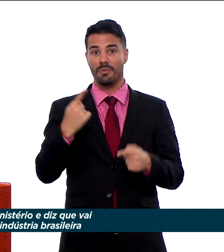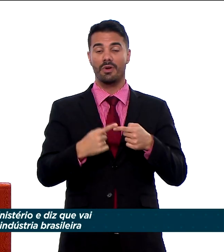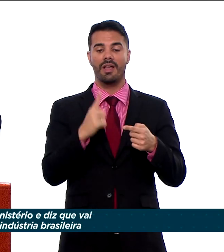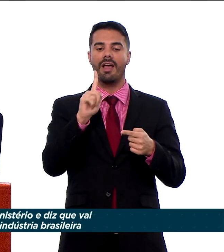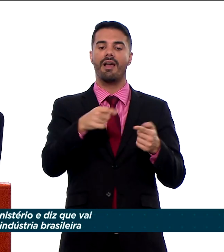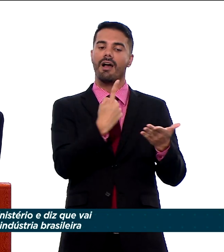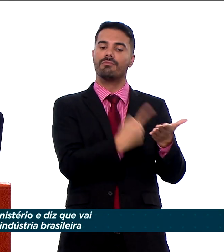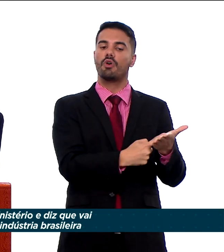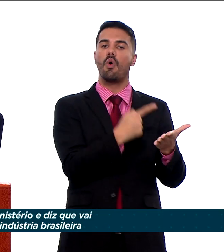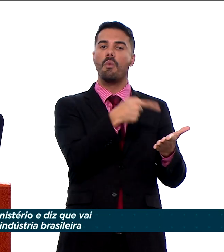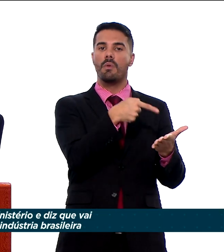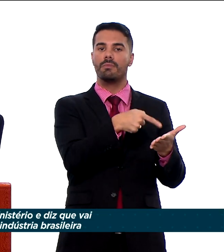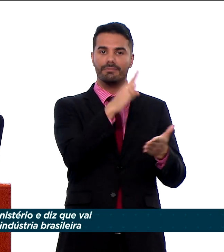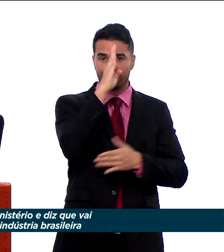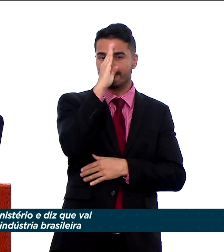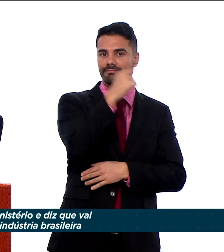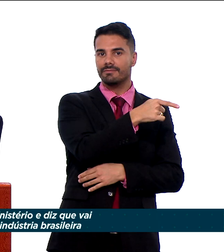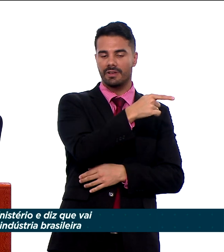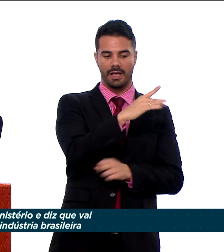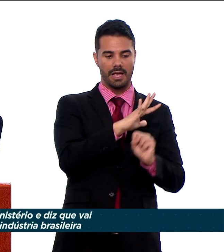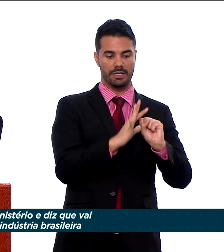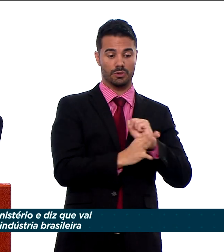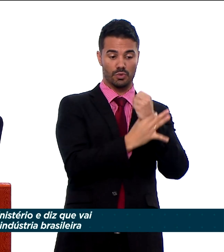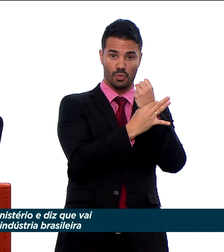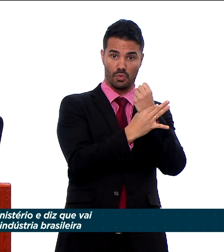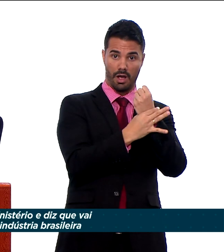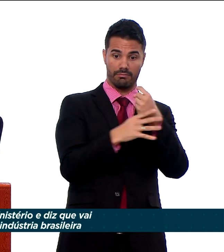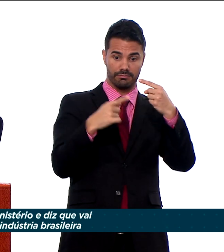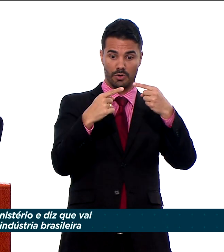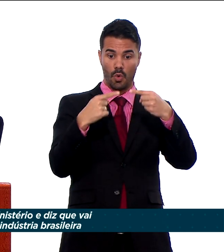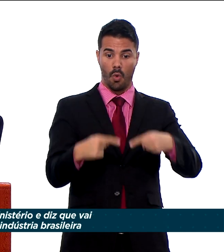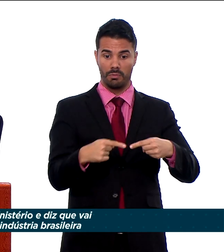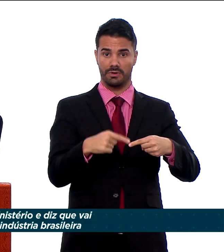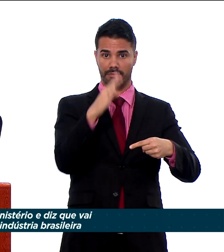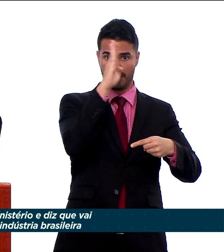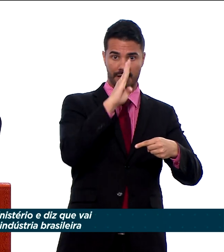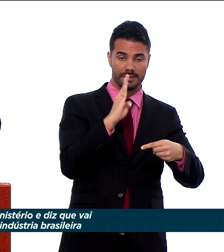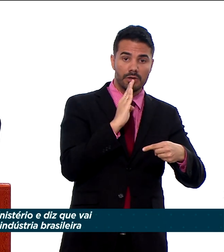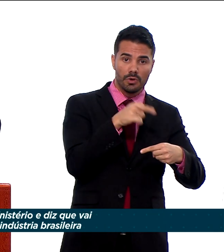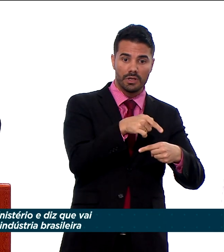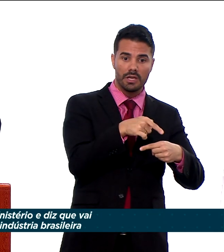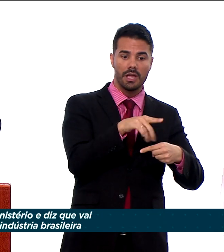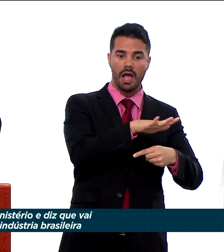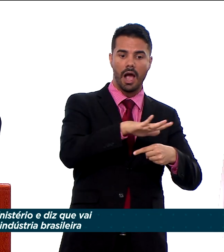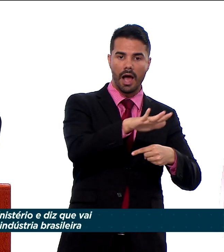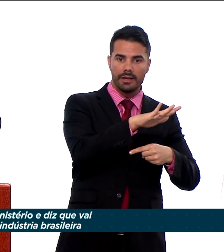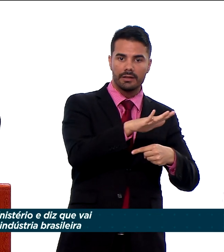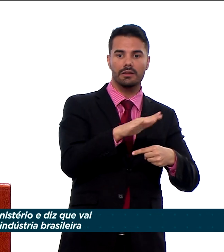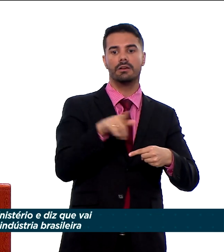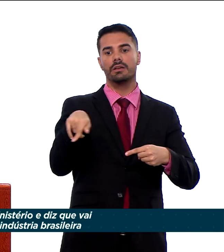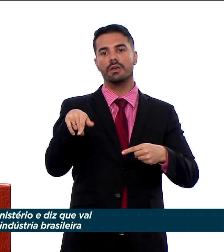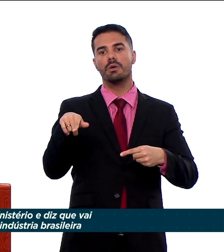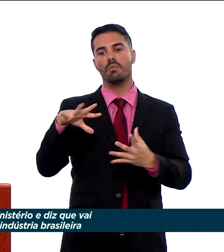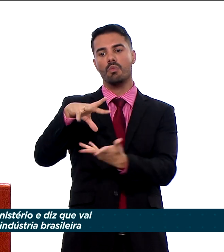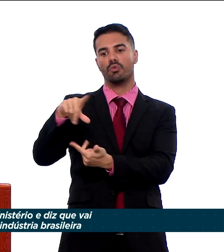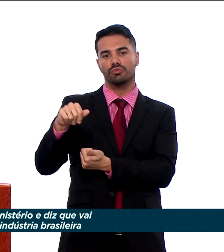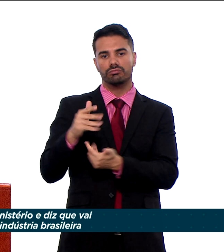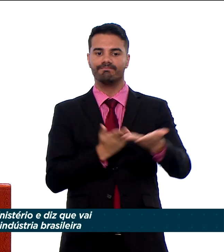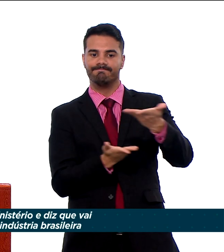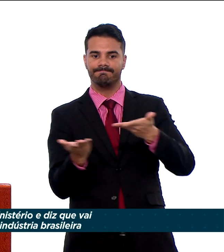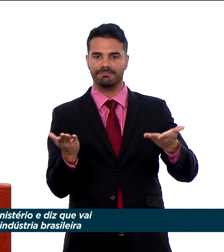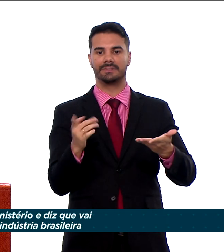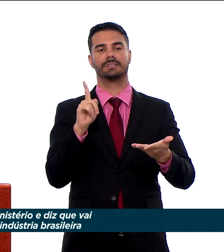para assegurar a competitividade do produto nacional no comércio mundial. A política